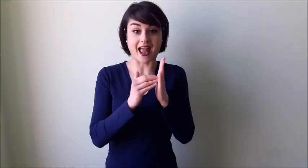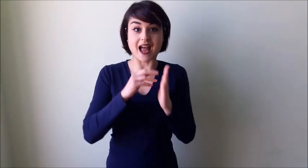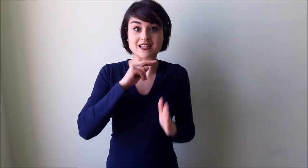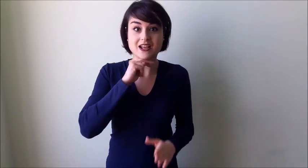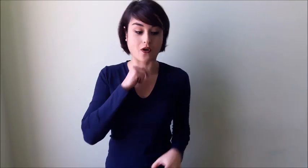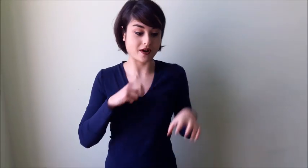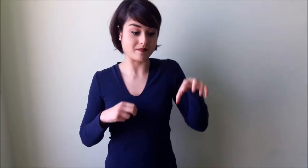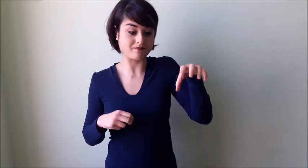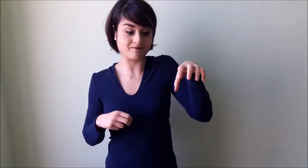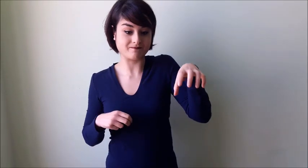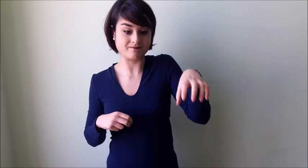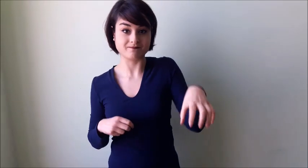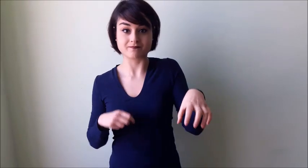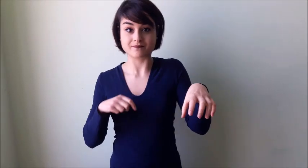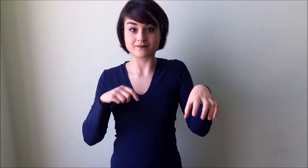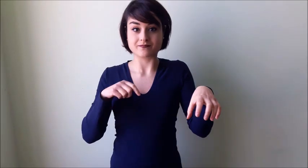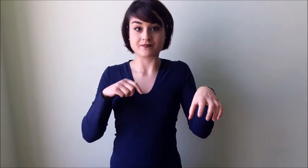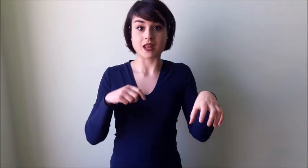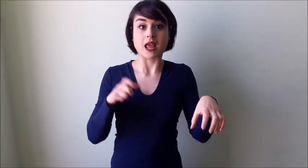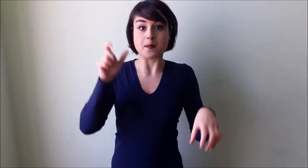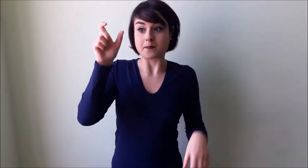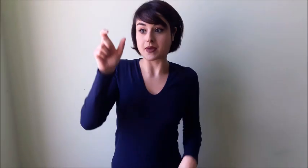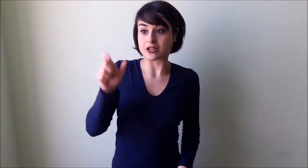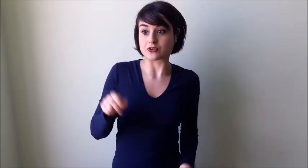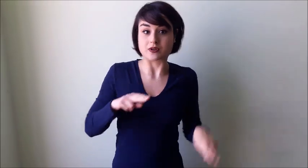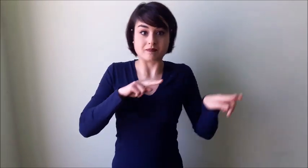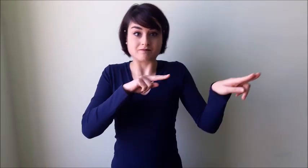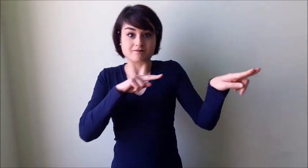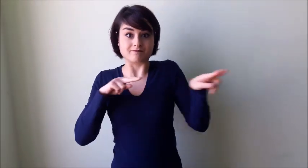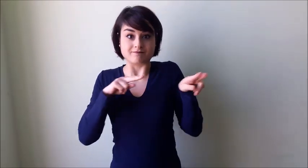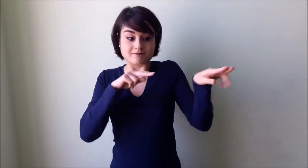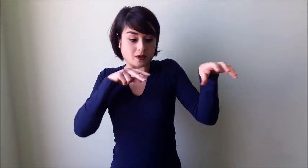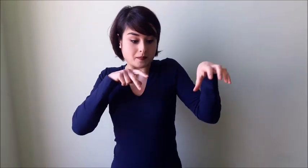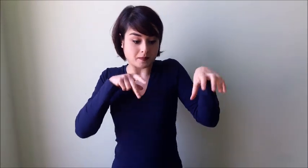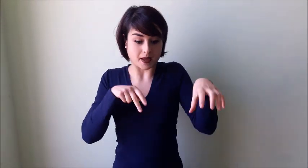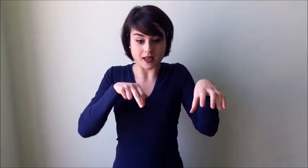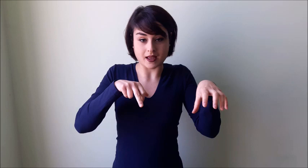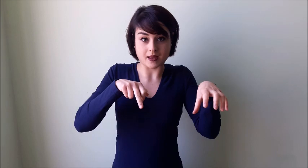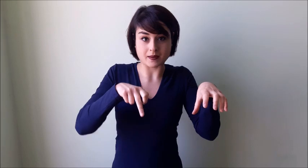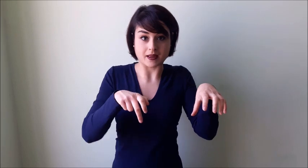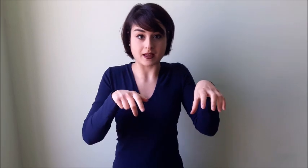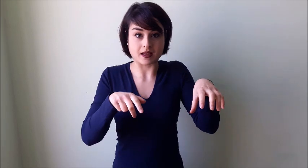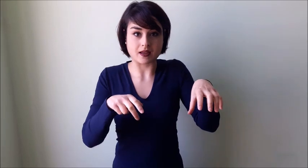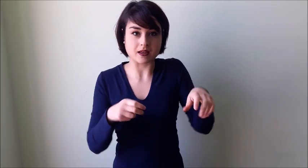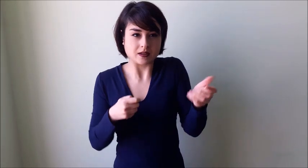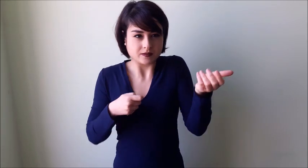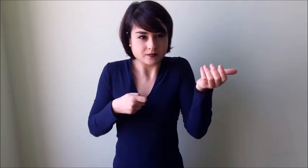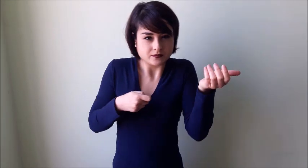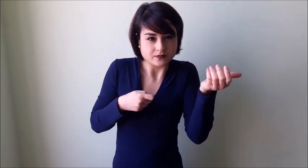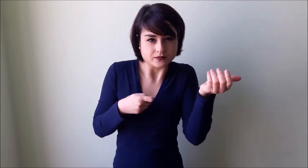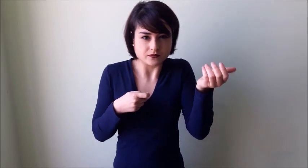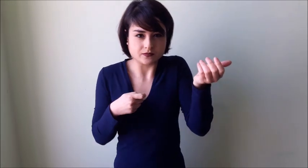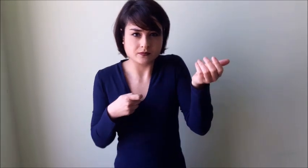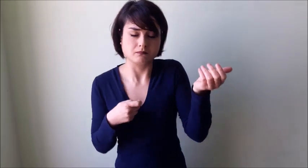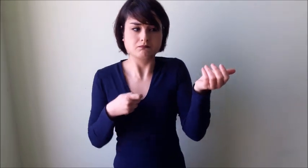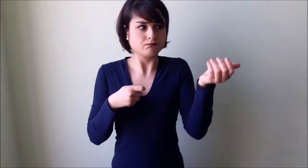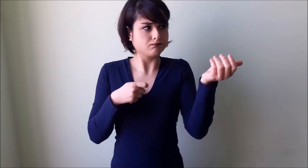Proprio allora, passò lì davanti la casa della nonna il cacciatore e pensò fra stesse